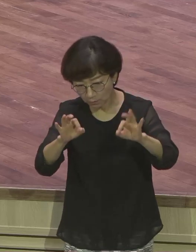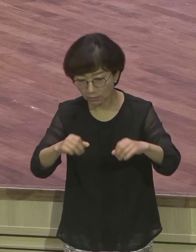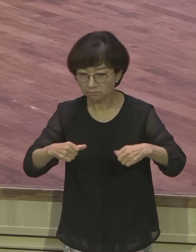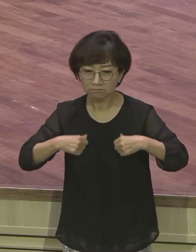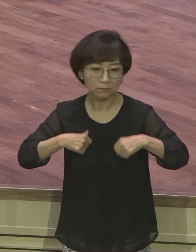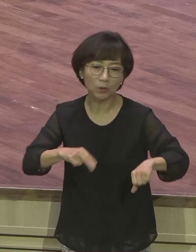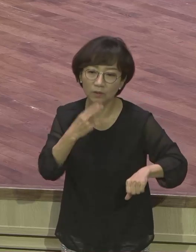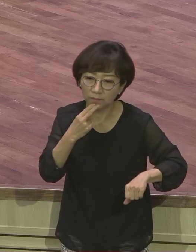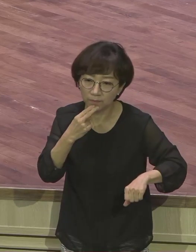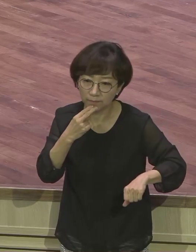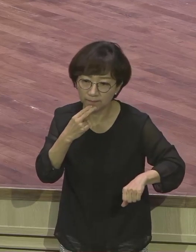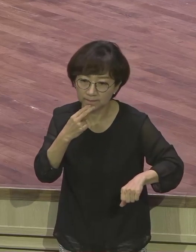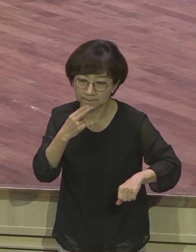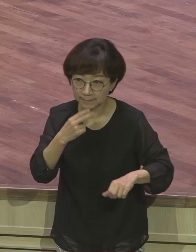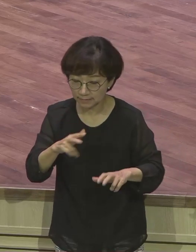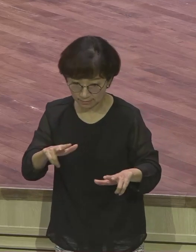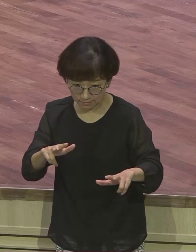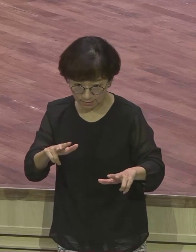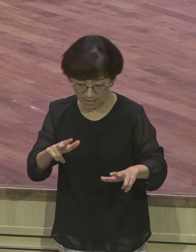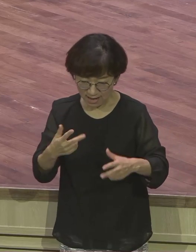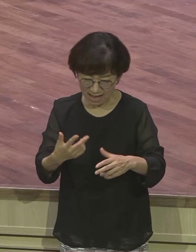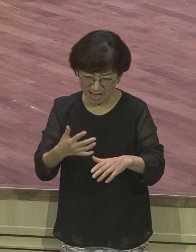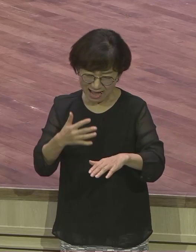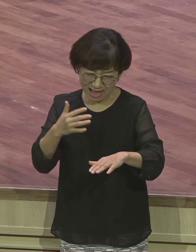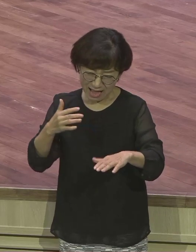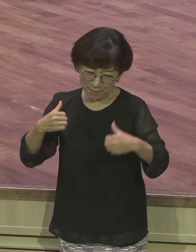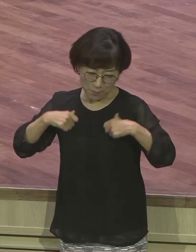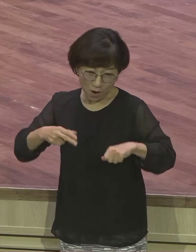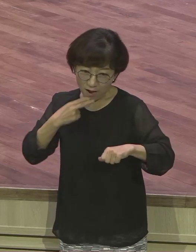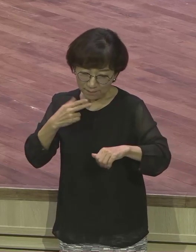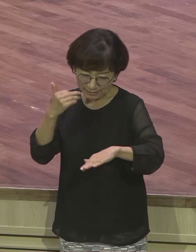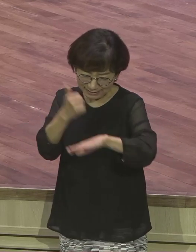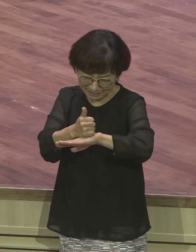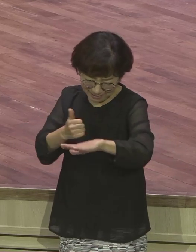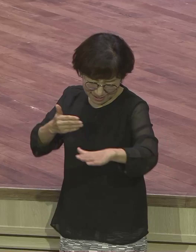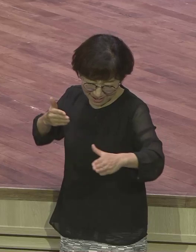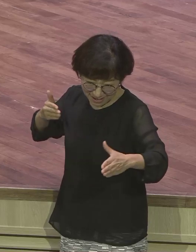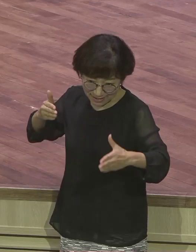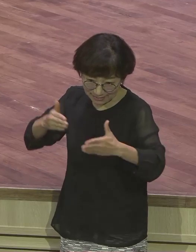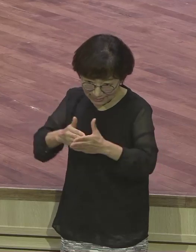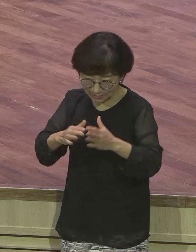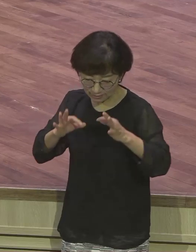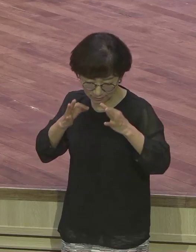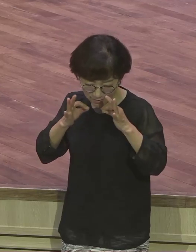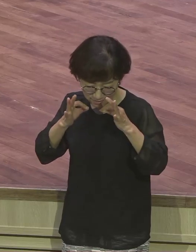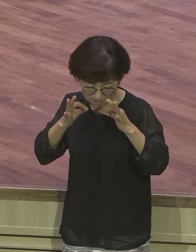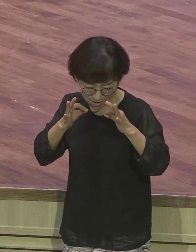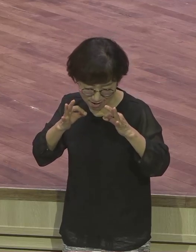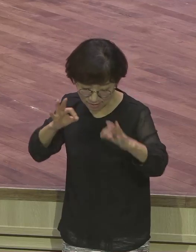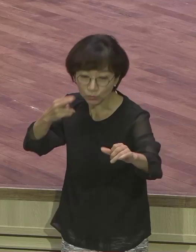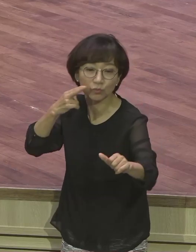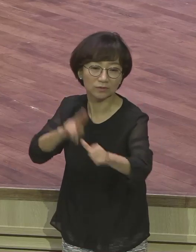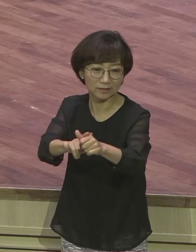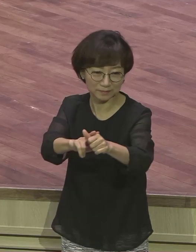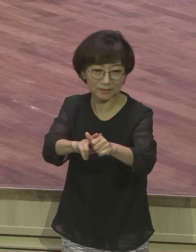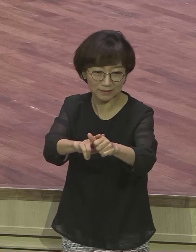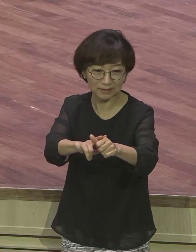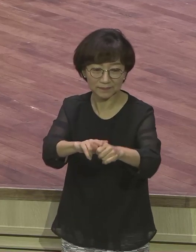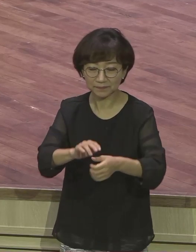법이 없어요 끝까지 도전합니다 힘들어도 합니다 여러분요 세상에요 성공한 사람들 보세요